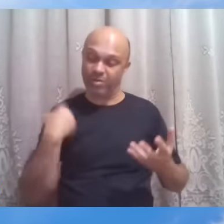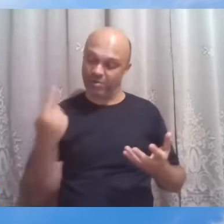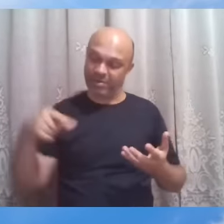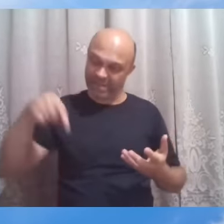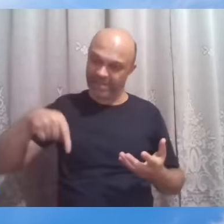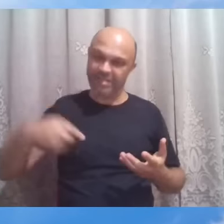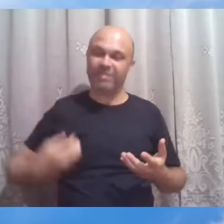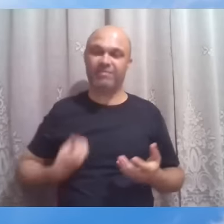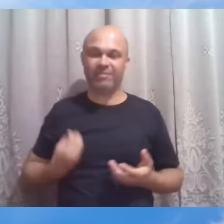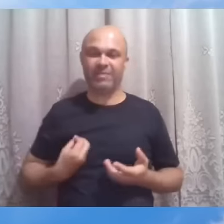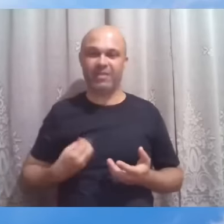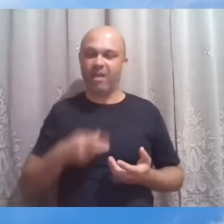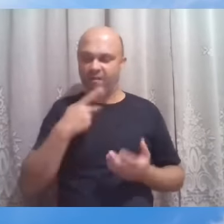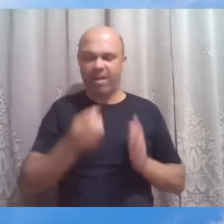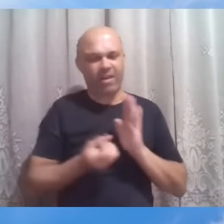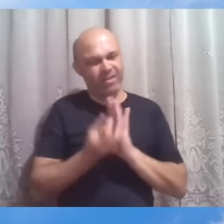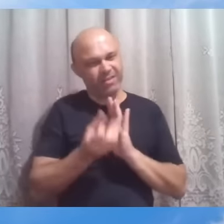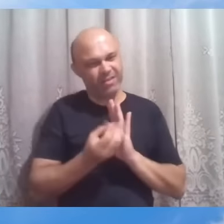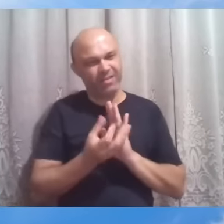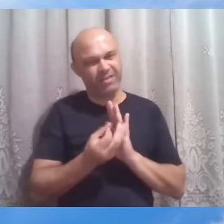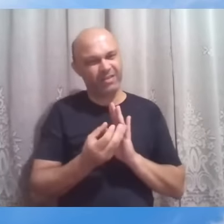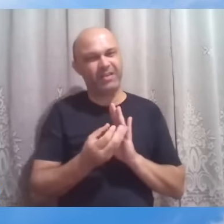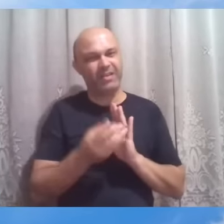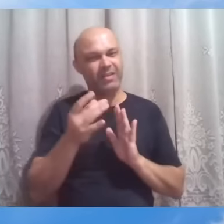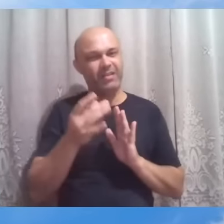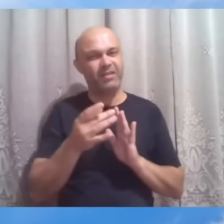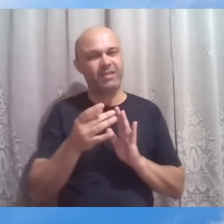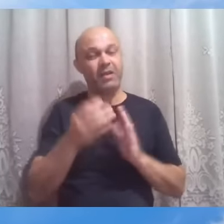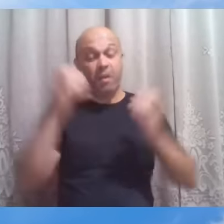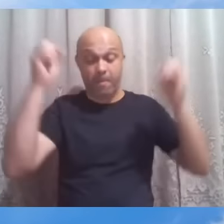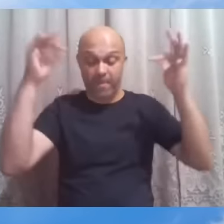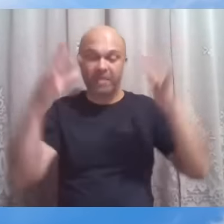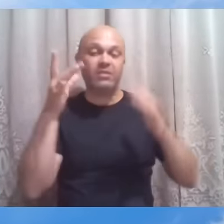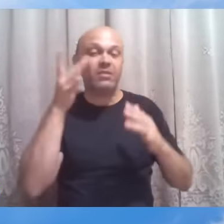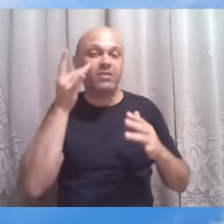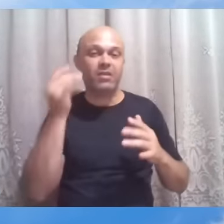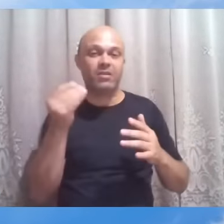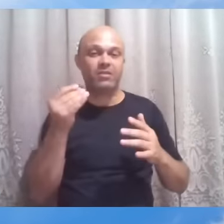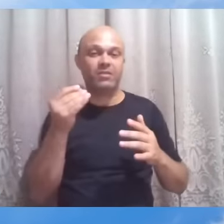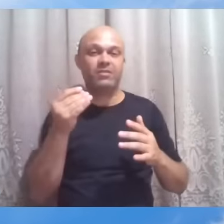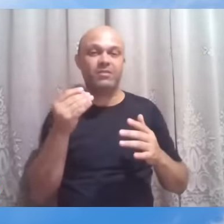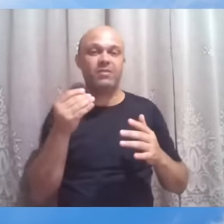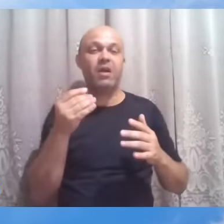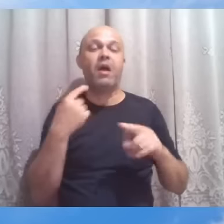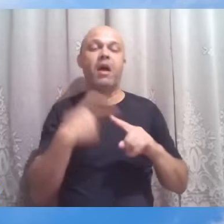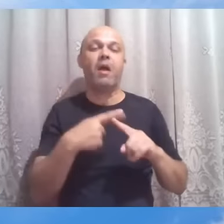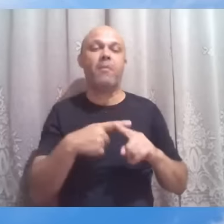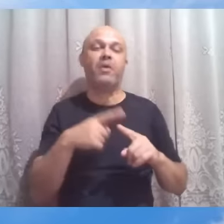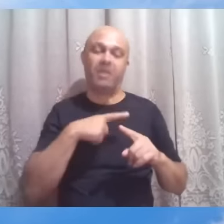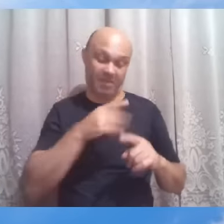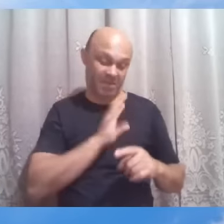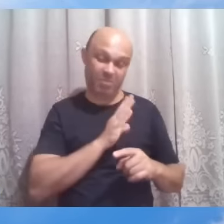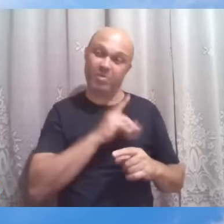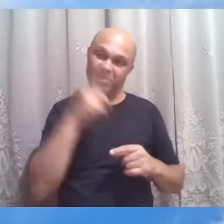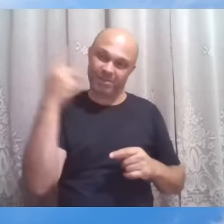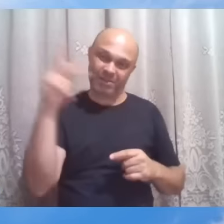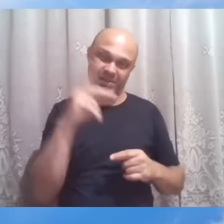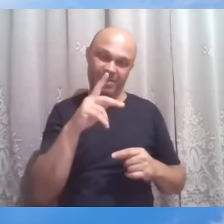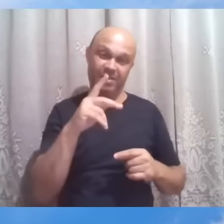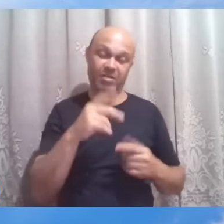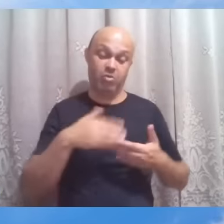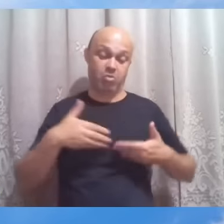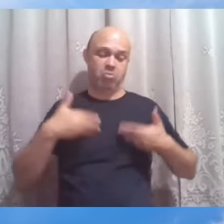com tantas bênçãos de compreensão, em muito devemos a esse coração. O orgulhoso senador